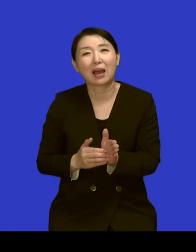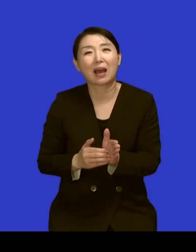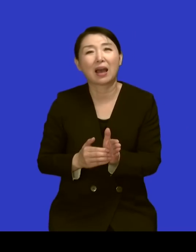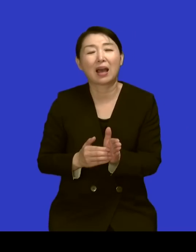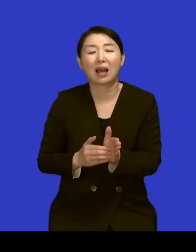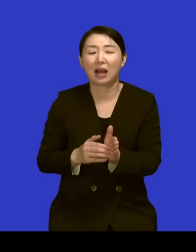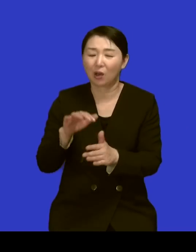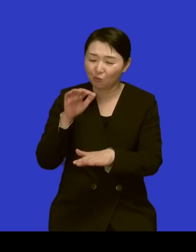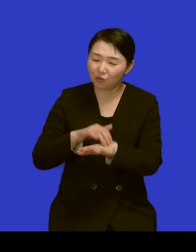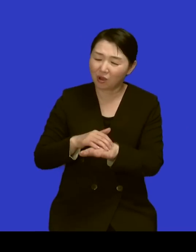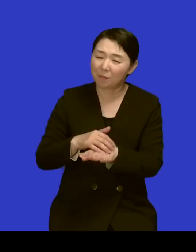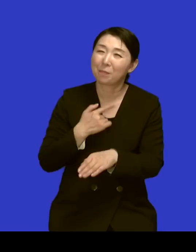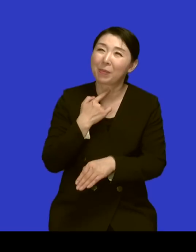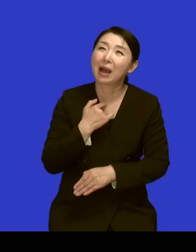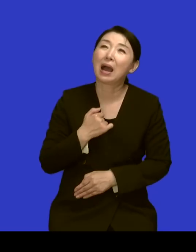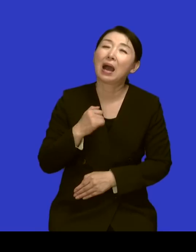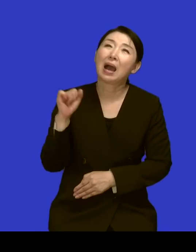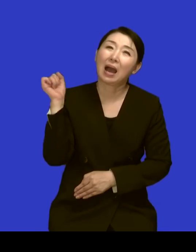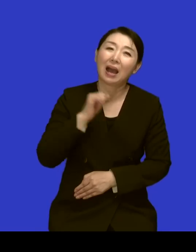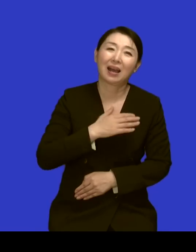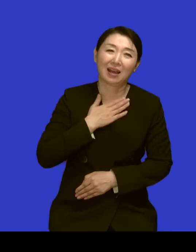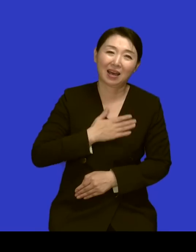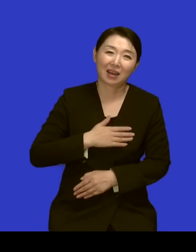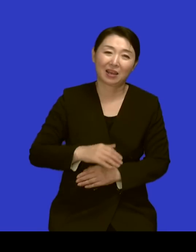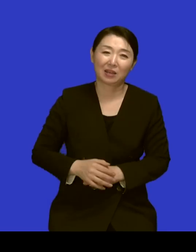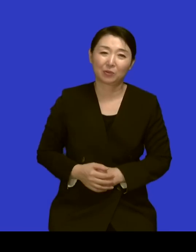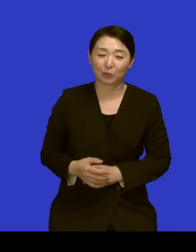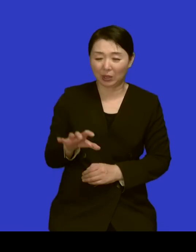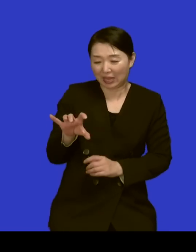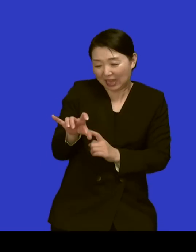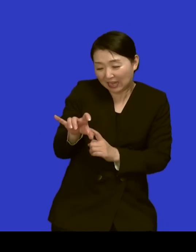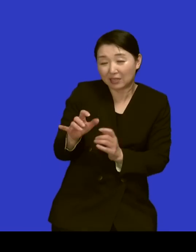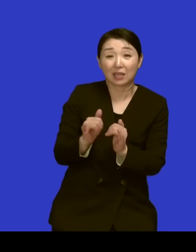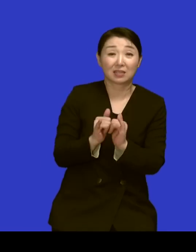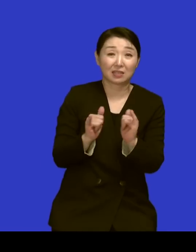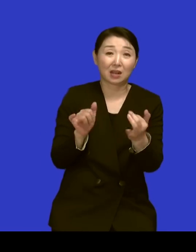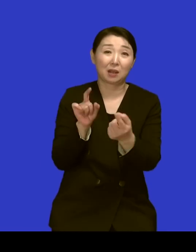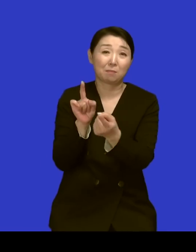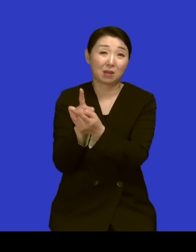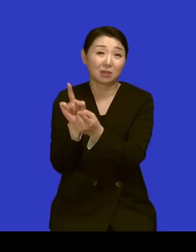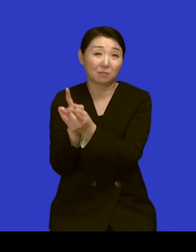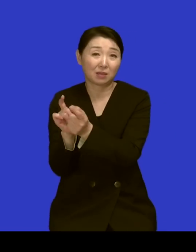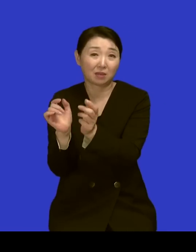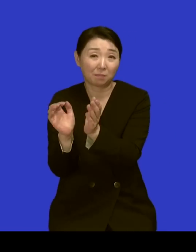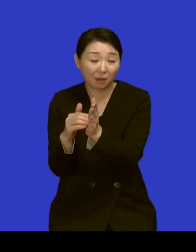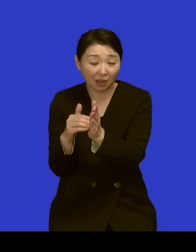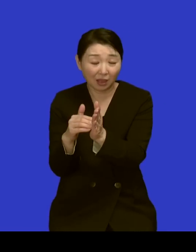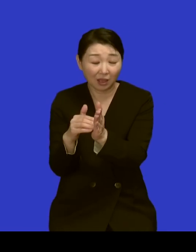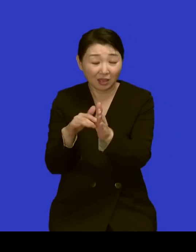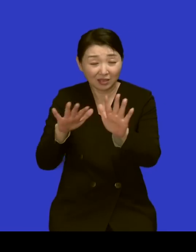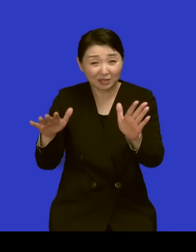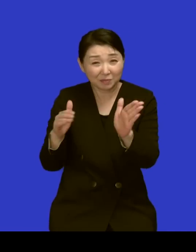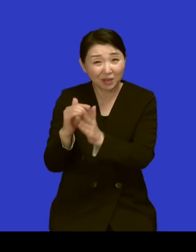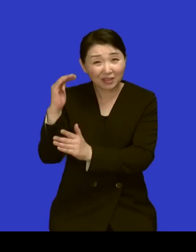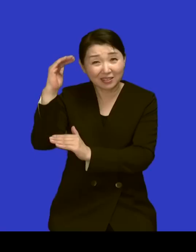들었고요 네 그 한세님들 만나서 지금까지 온 얘기가 굉장히